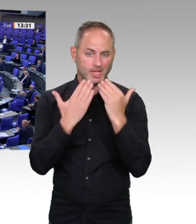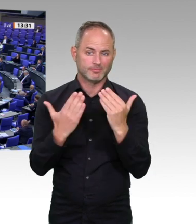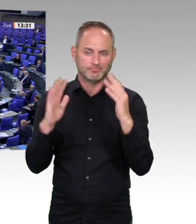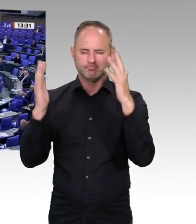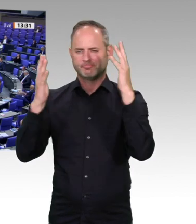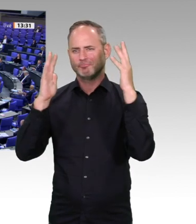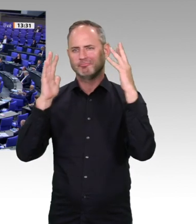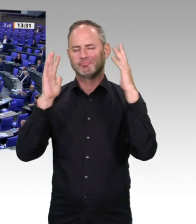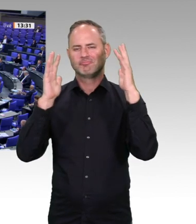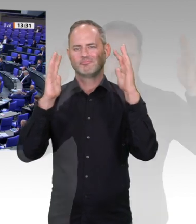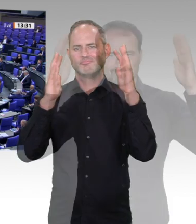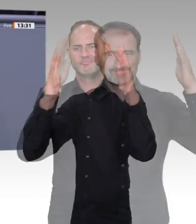Ideen das Klima retten.